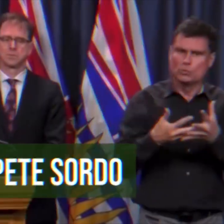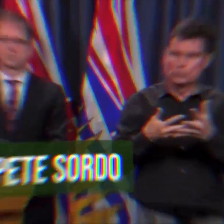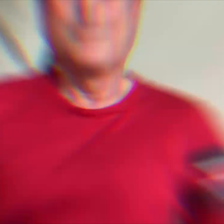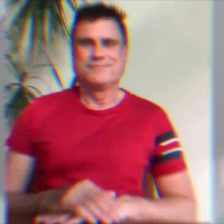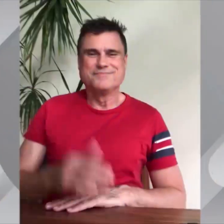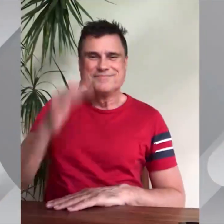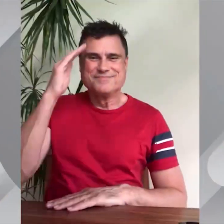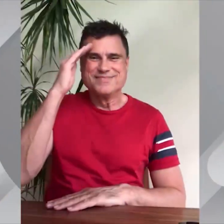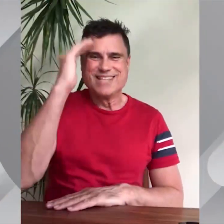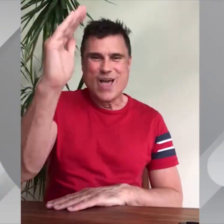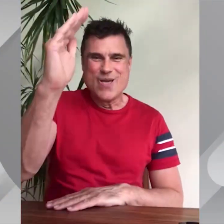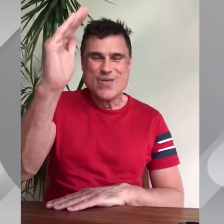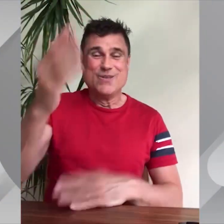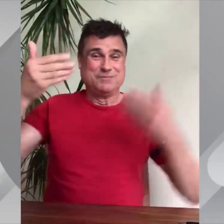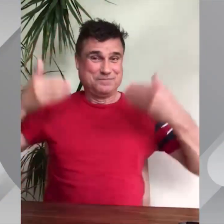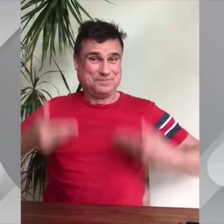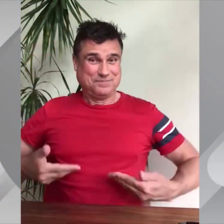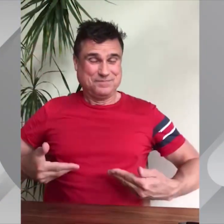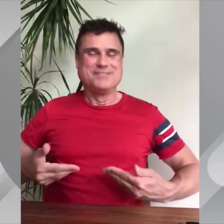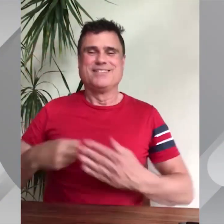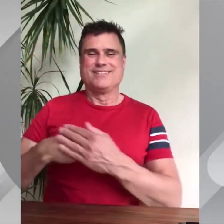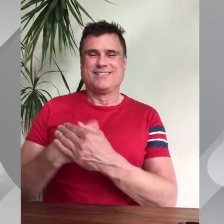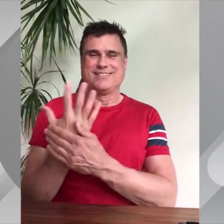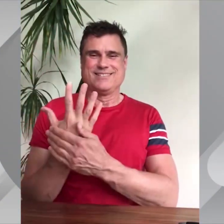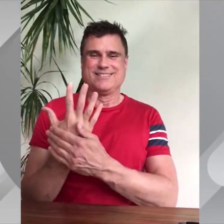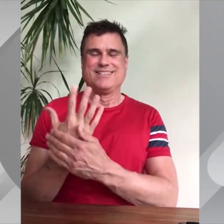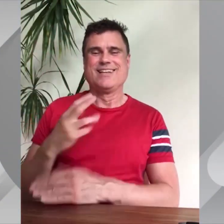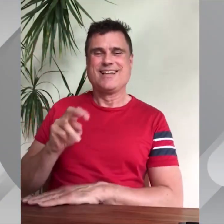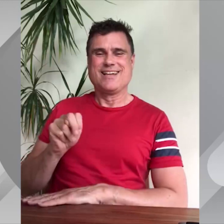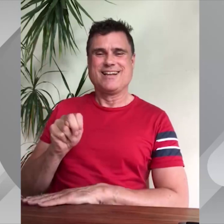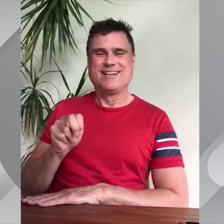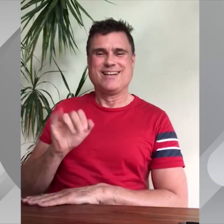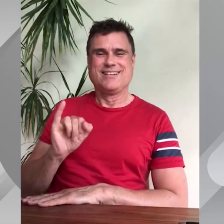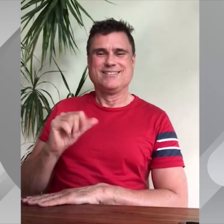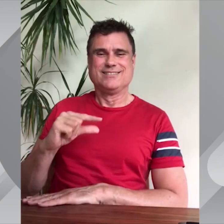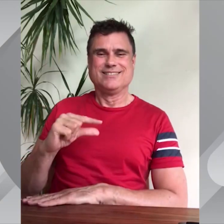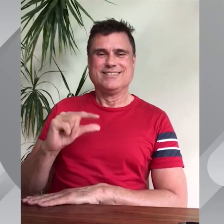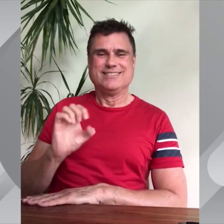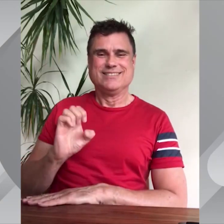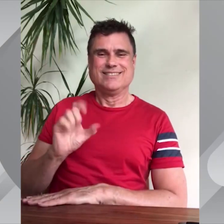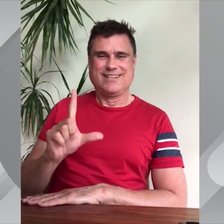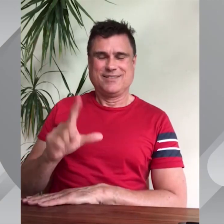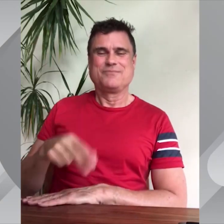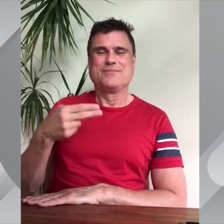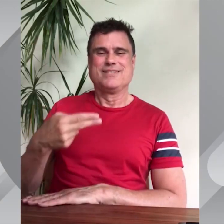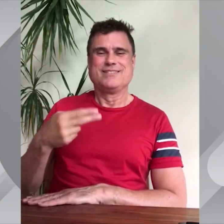Hola, ¿qué tal? Esta es la seña con que me identifican en la comunidad sorda y para otros soy Nigel Howard.